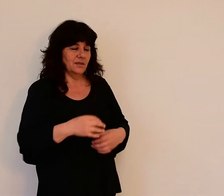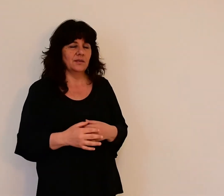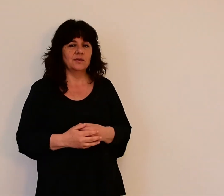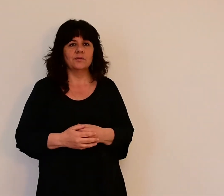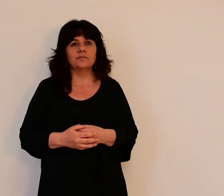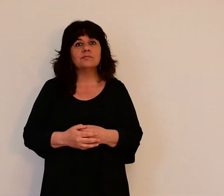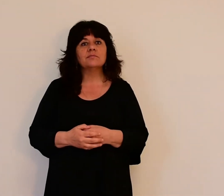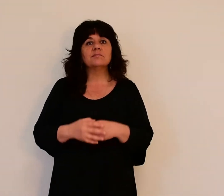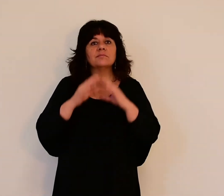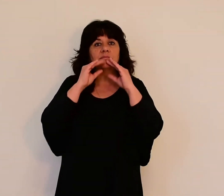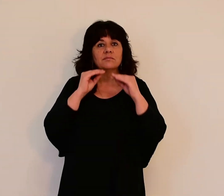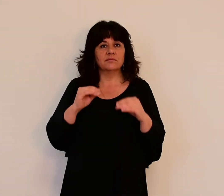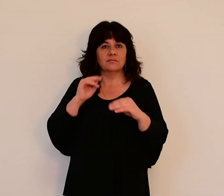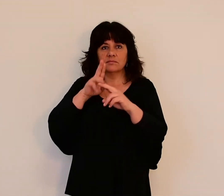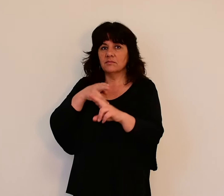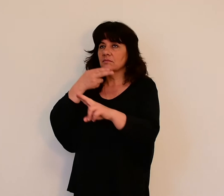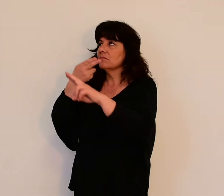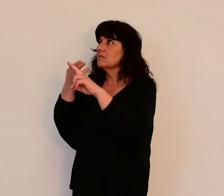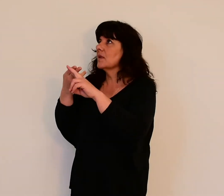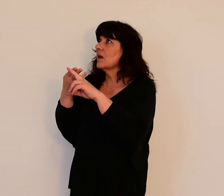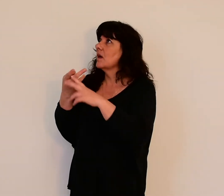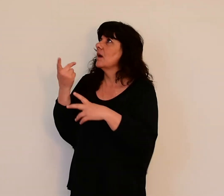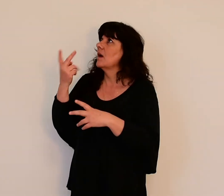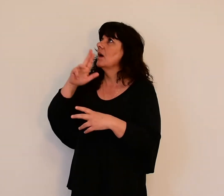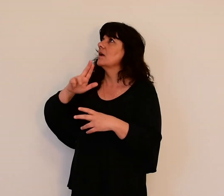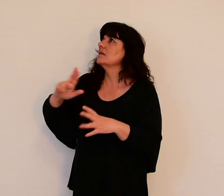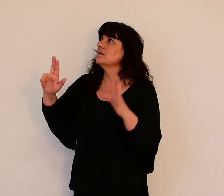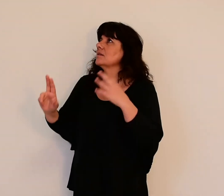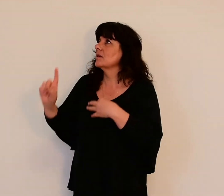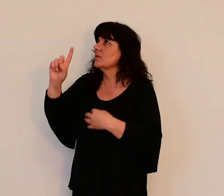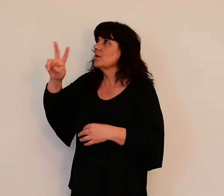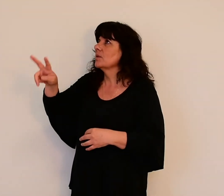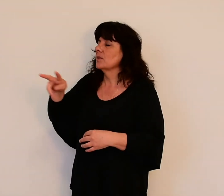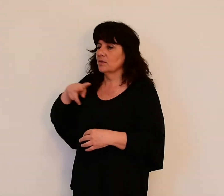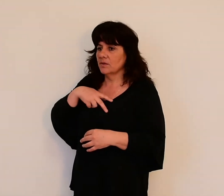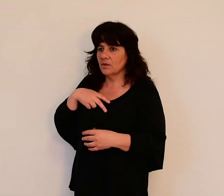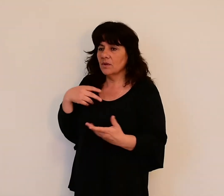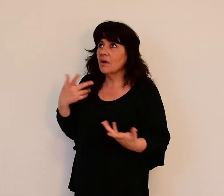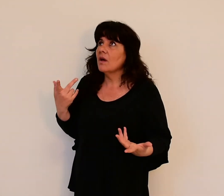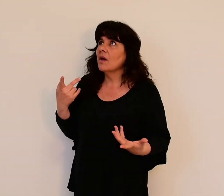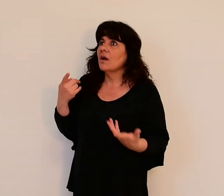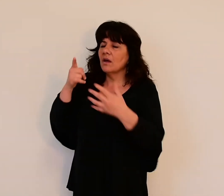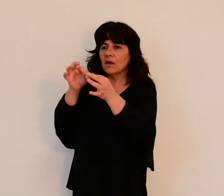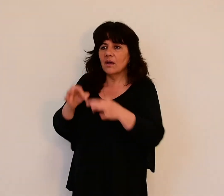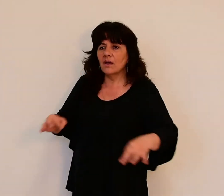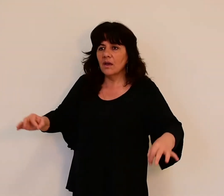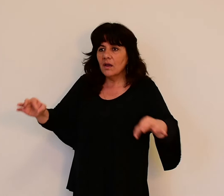Abraham répondit, Seigneur mon Dieu, comment vais-je savoir que je l'ai en